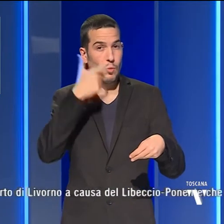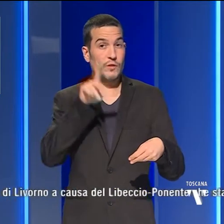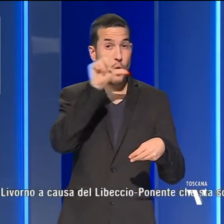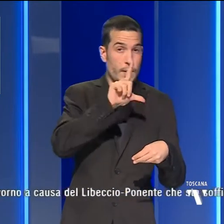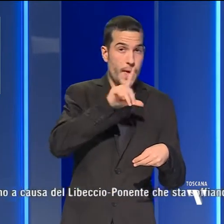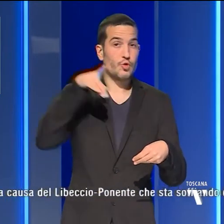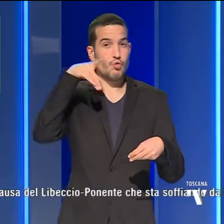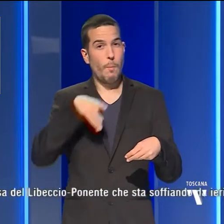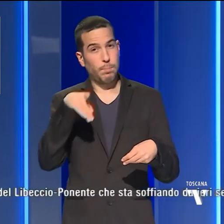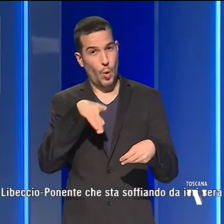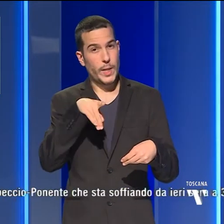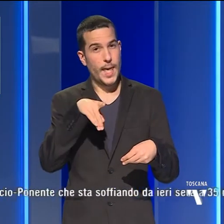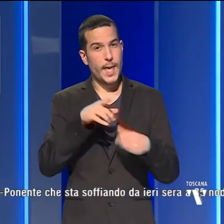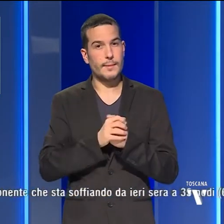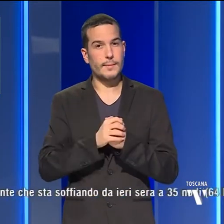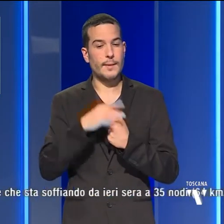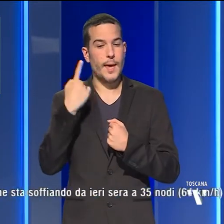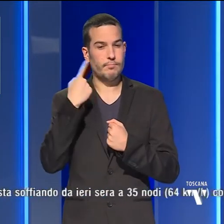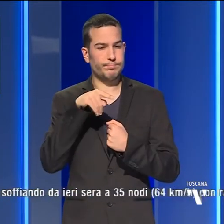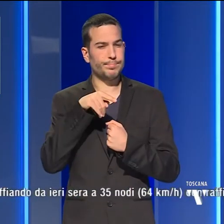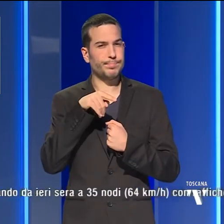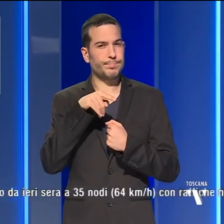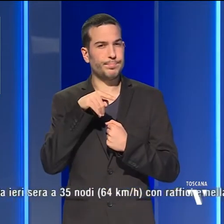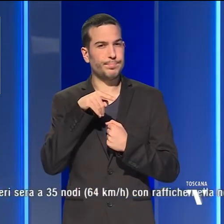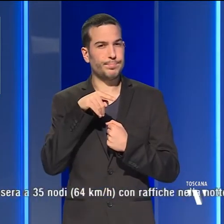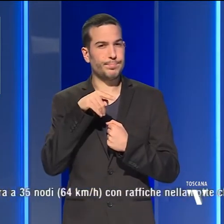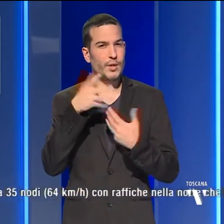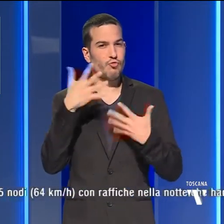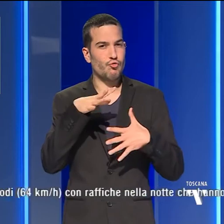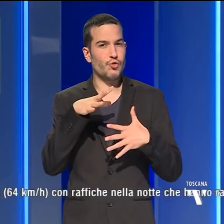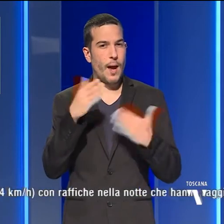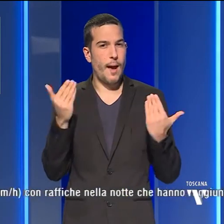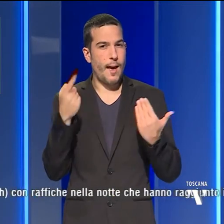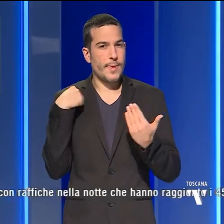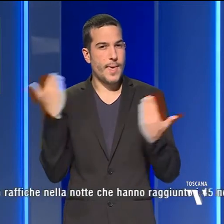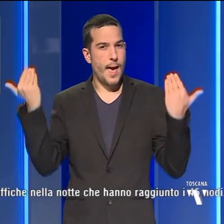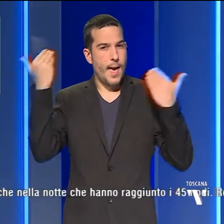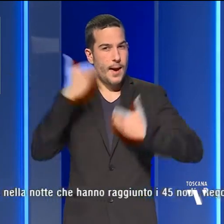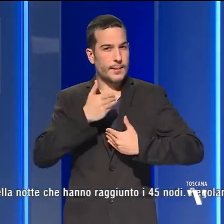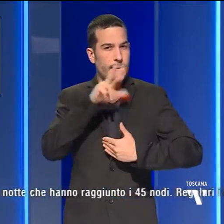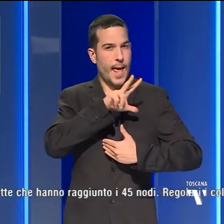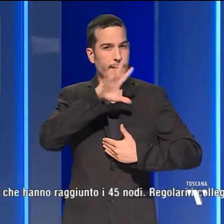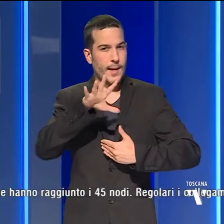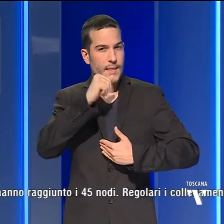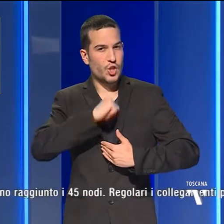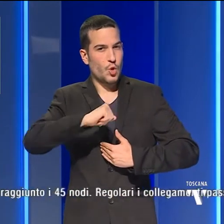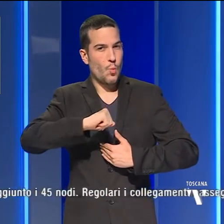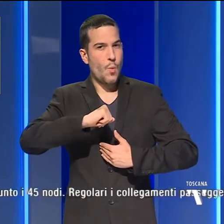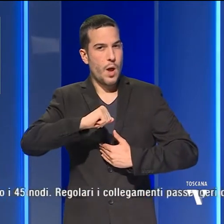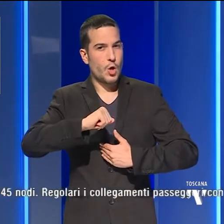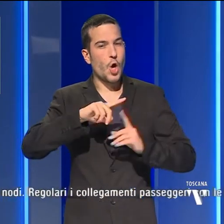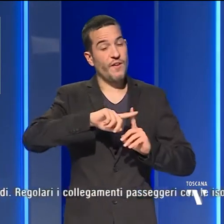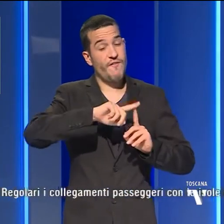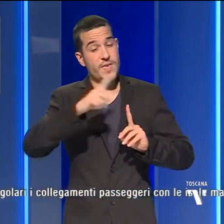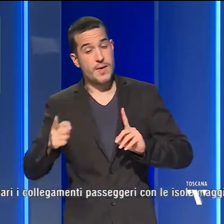ponente che sta soffiando da ieri sera a 35 nodi con raffiche nella notte che hanno